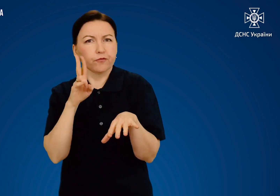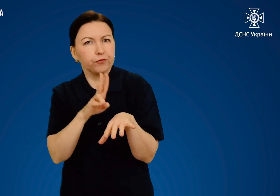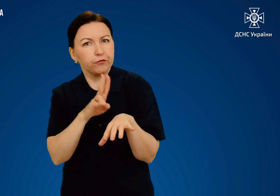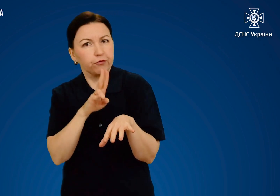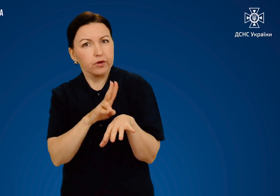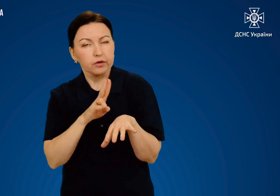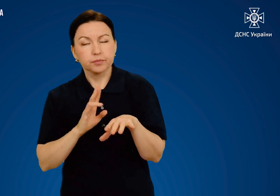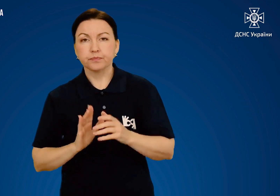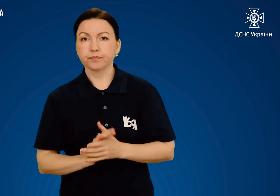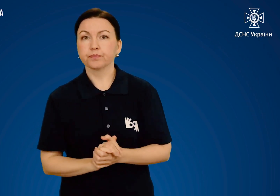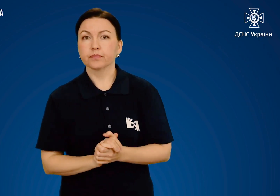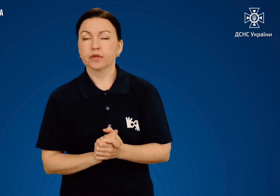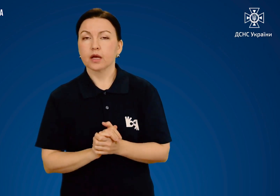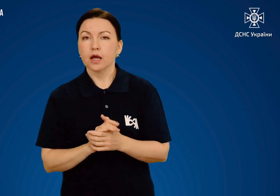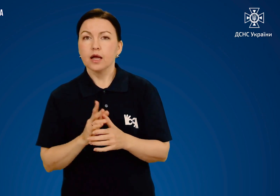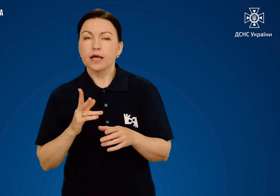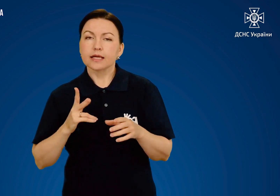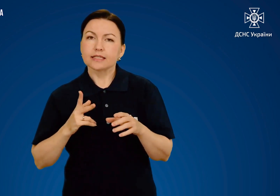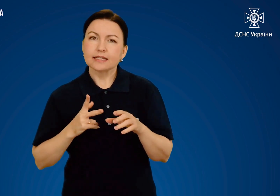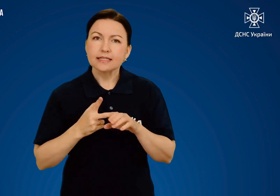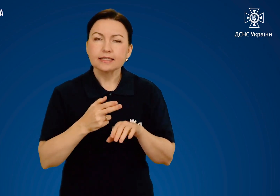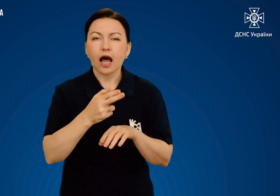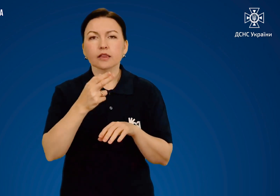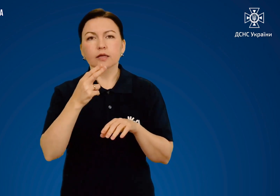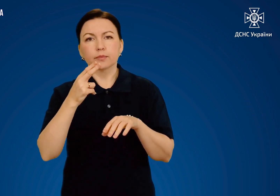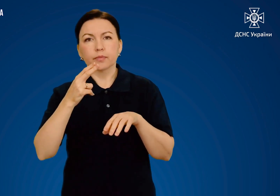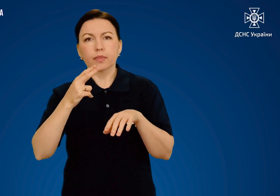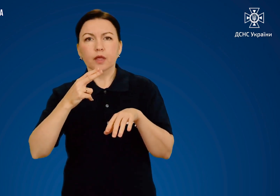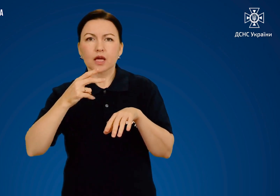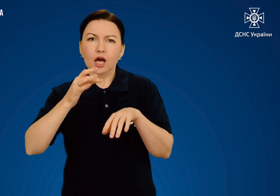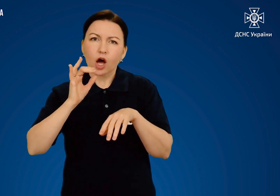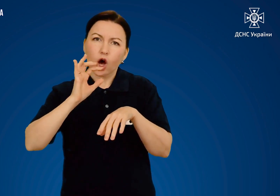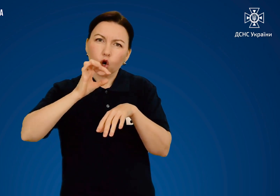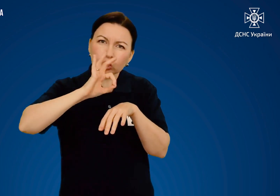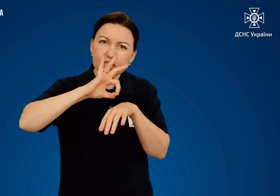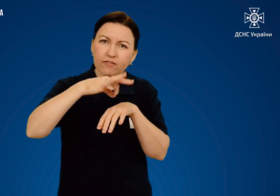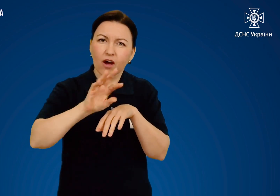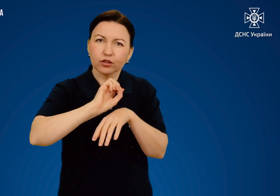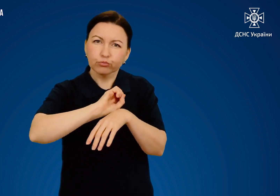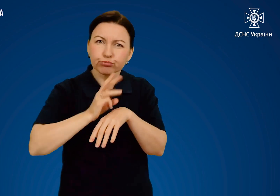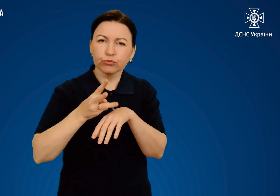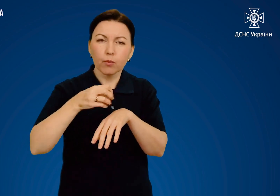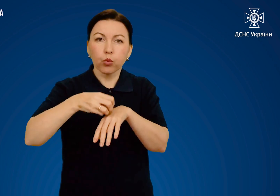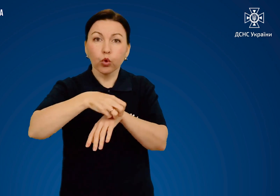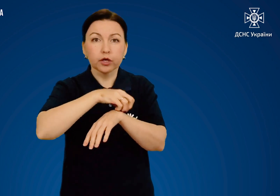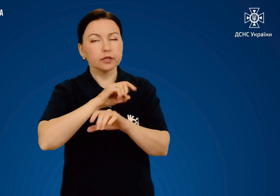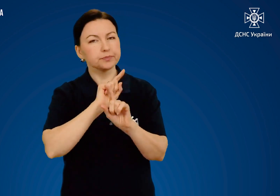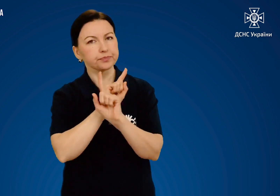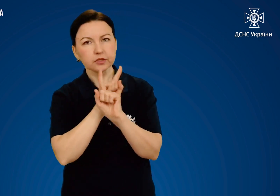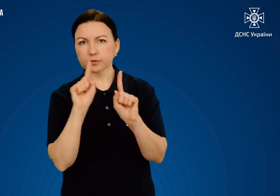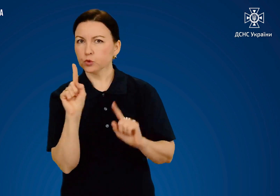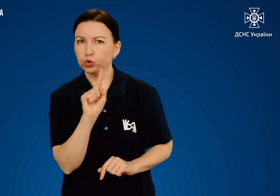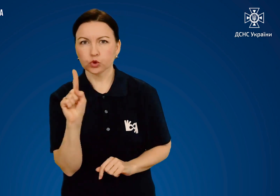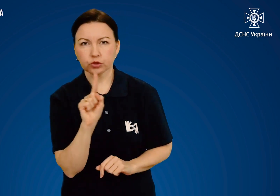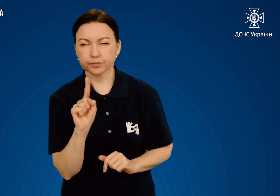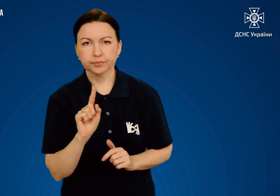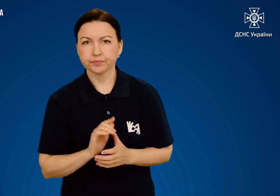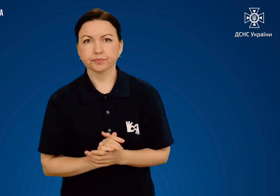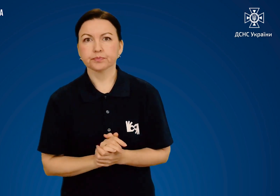залишають на місці. Зрізати і розривати пухарі не можна. При